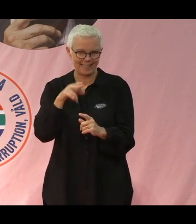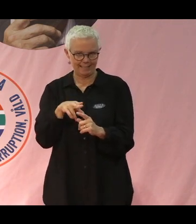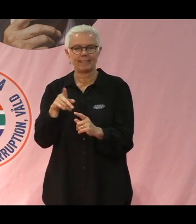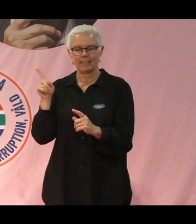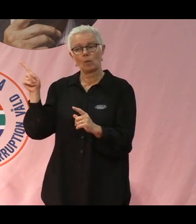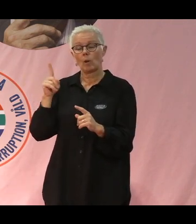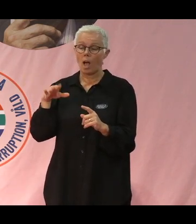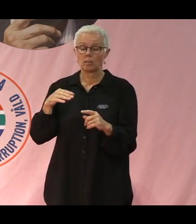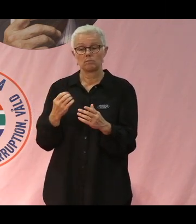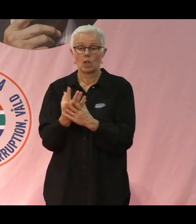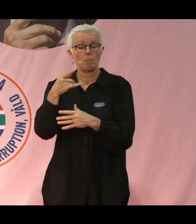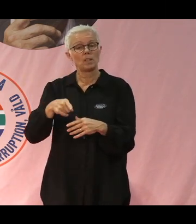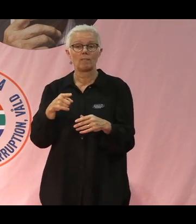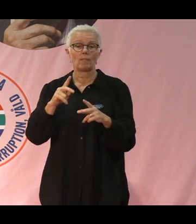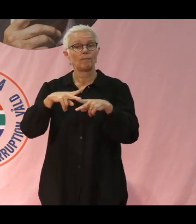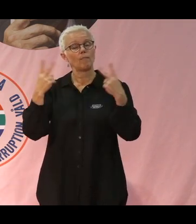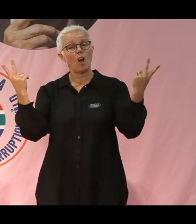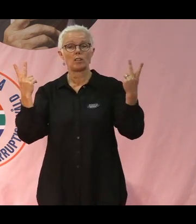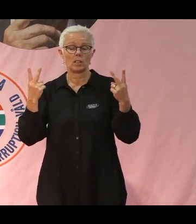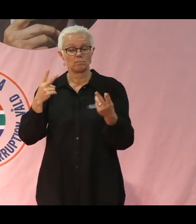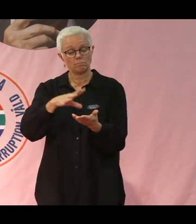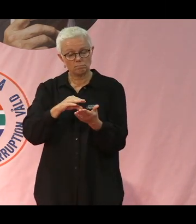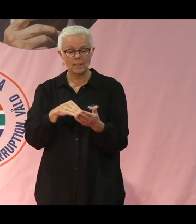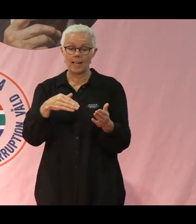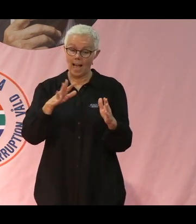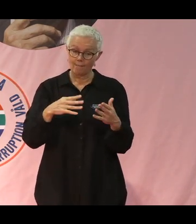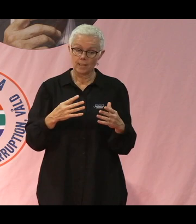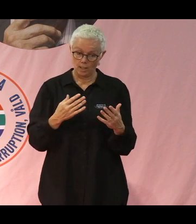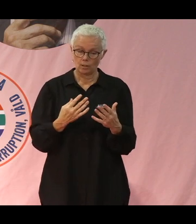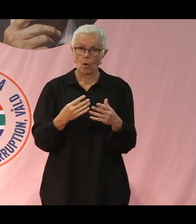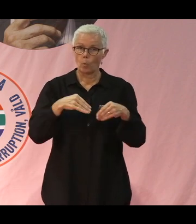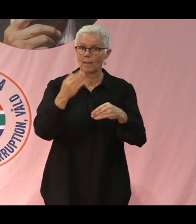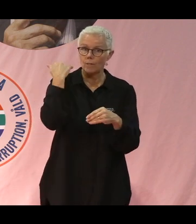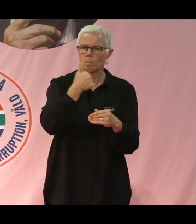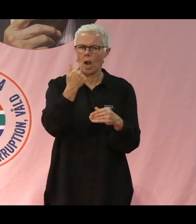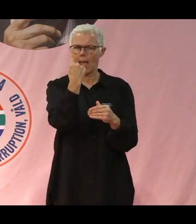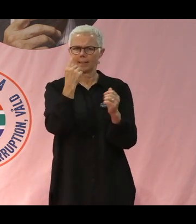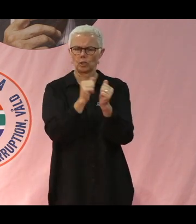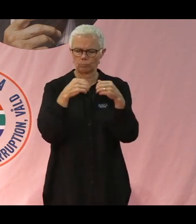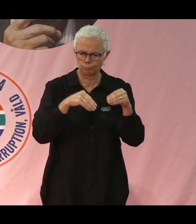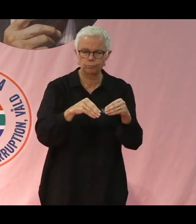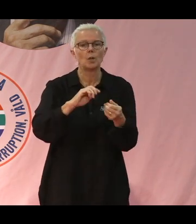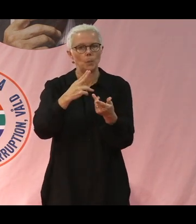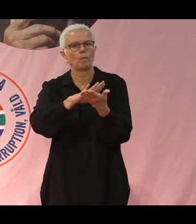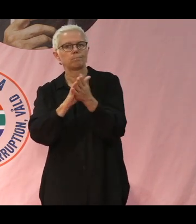jordbruksmark med en gröda till ett väldigt levande system som är väldigt klimatsmart.